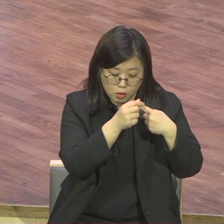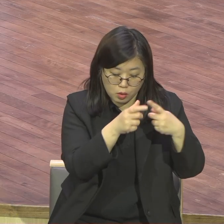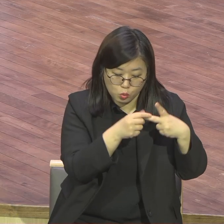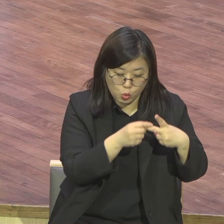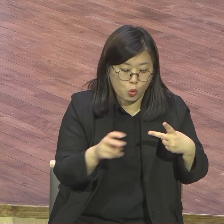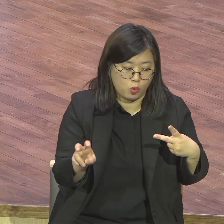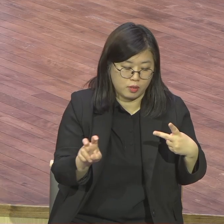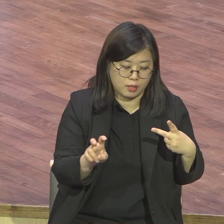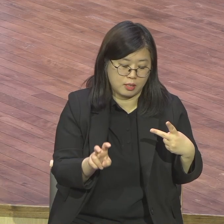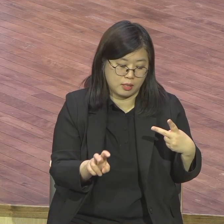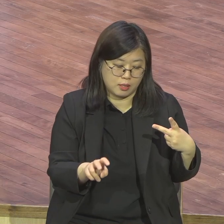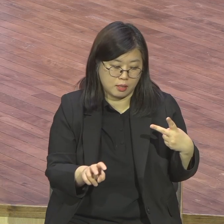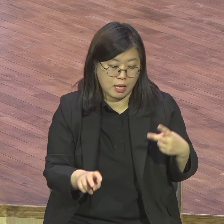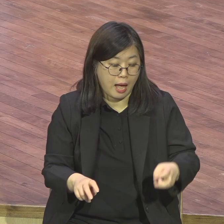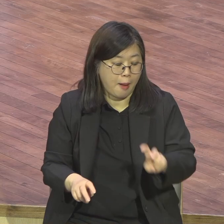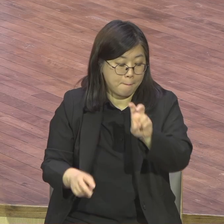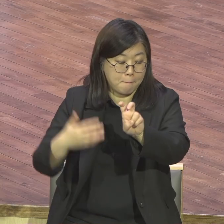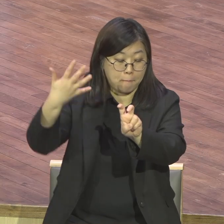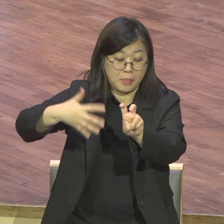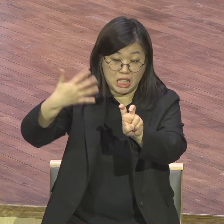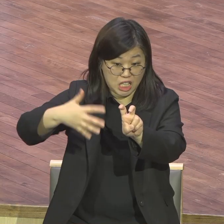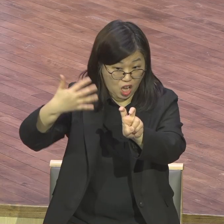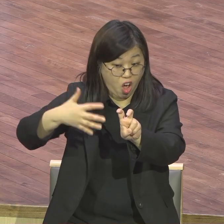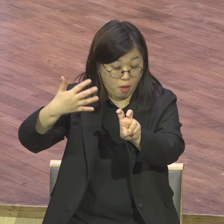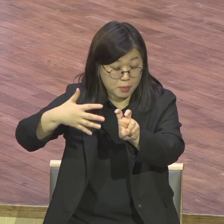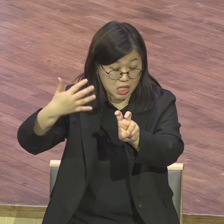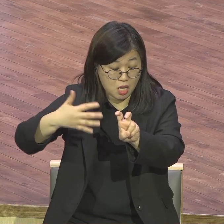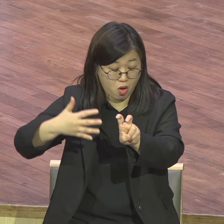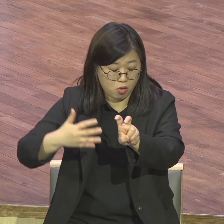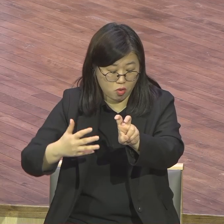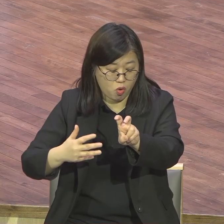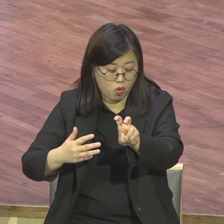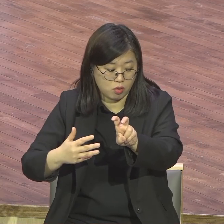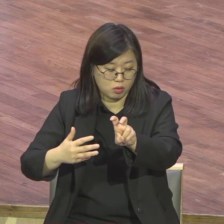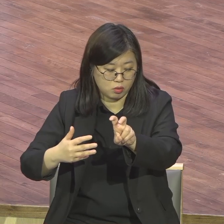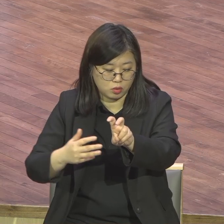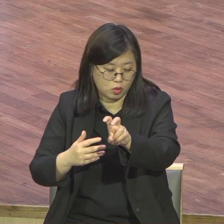이 두 위원회가 지금 시대적으로 정말 중요합니다